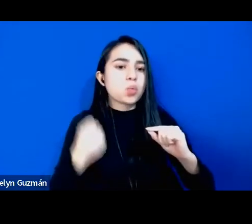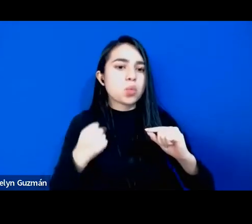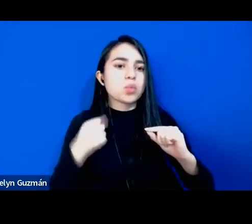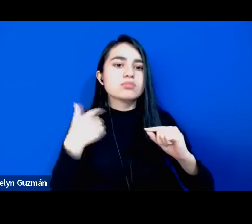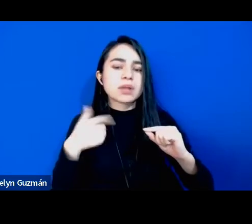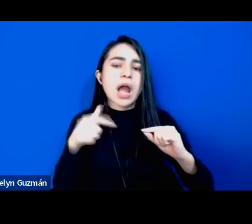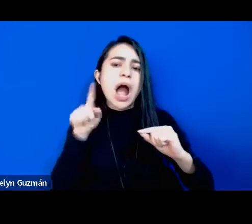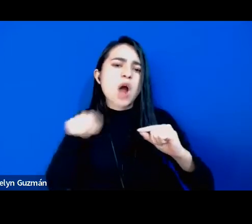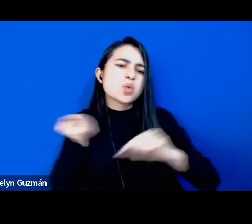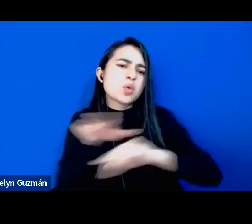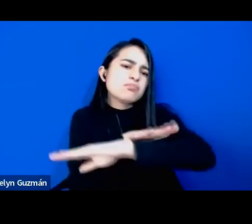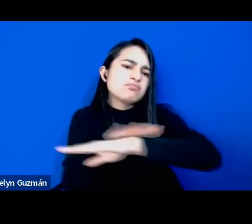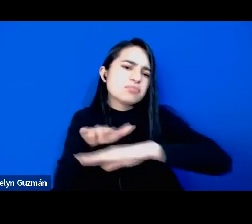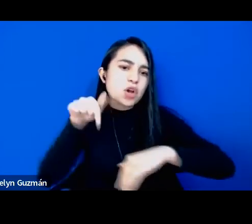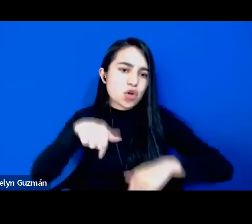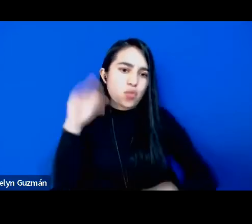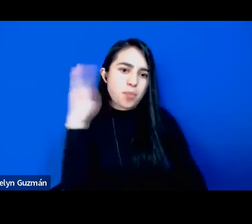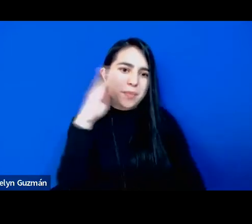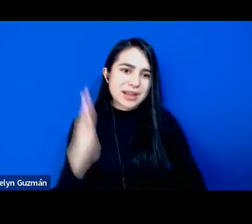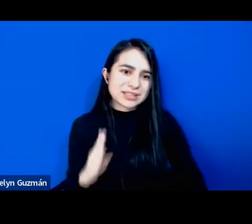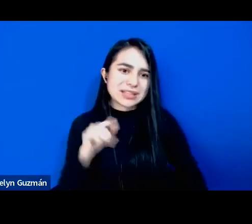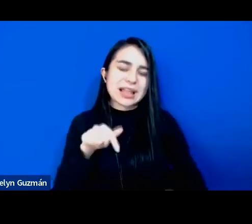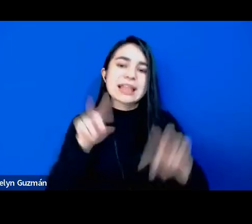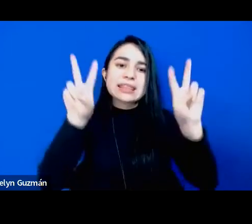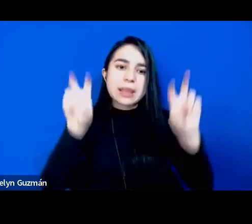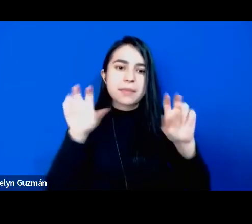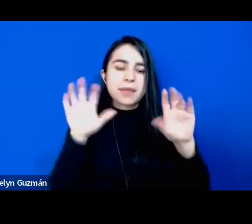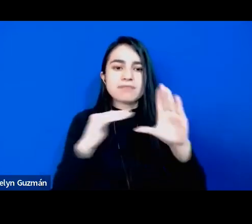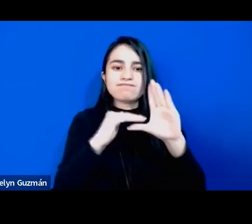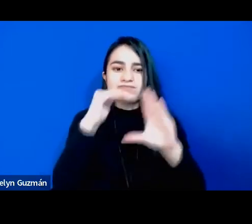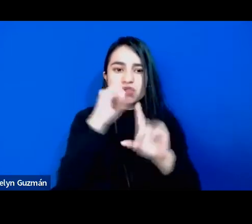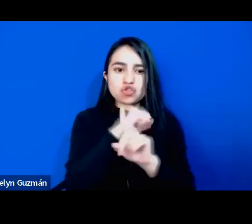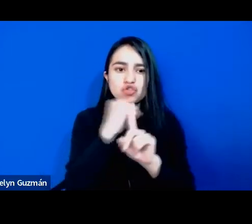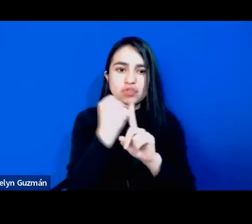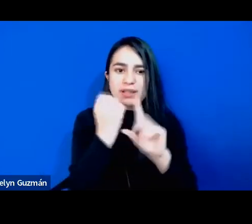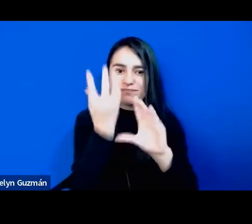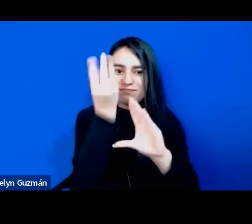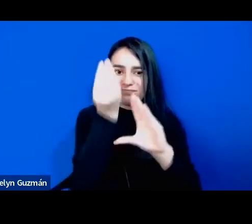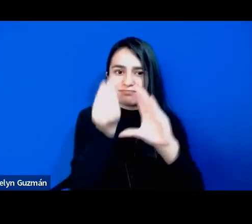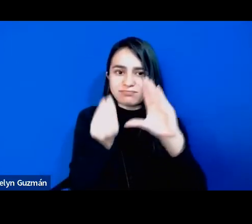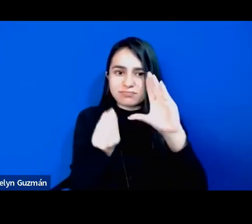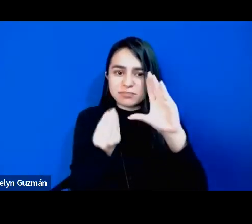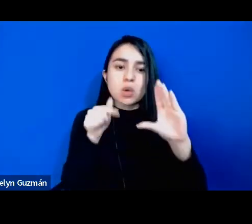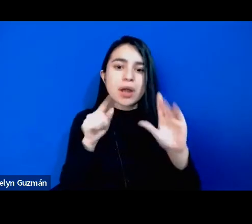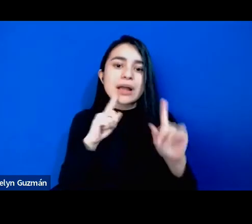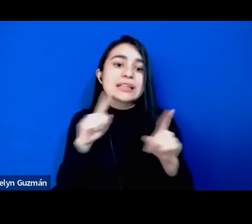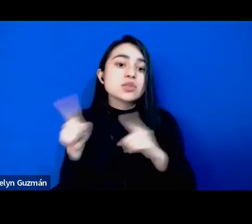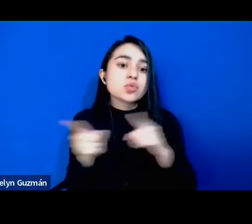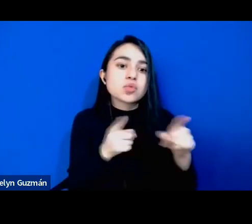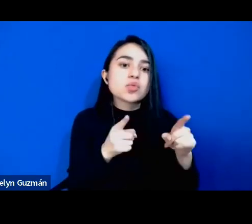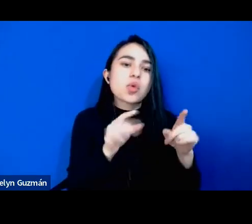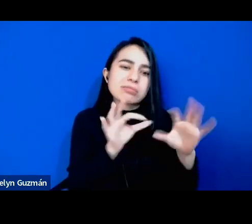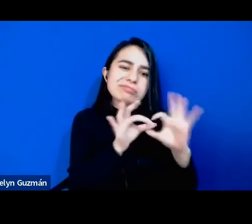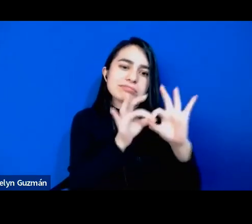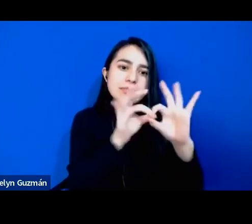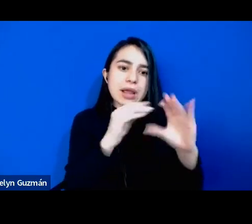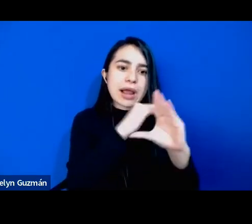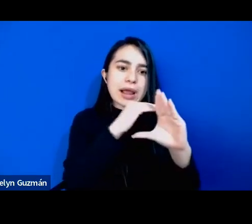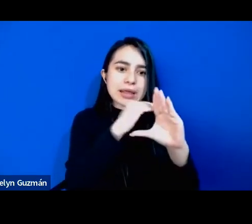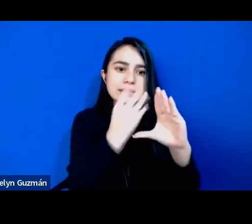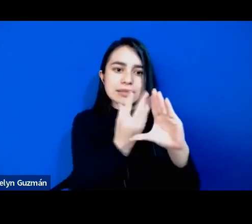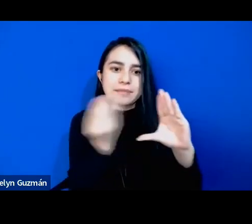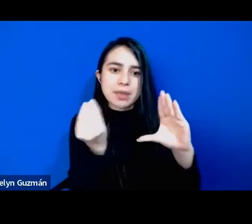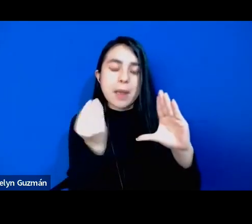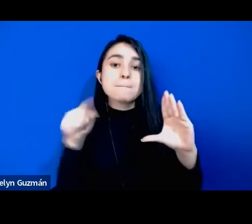superficiales en Brasil sobre clases sociales, con un discurso muy, clases medias, con un discurso muy